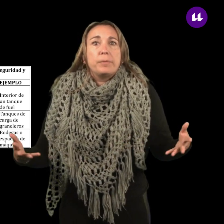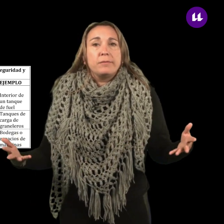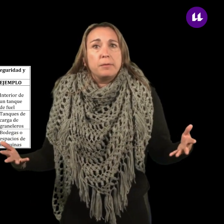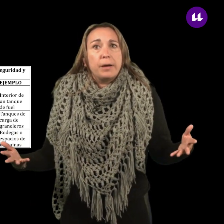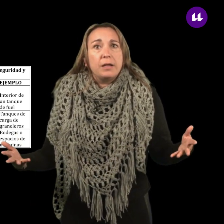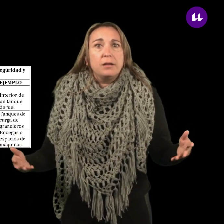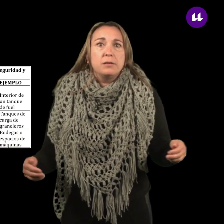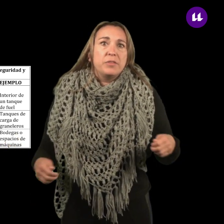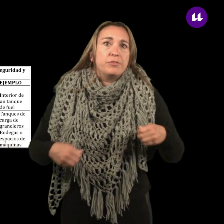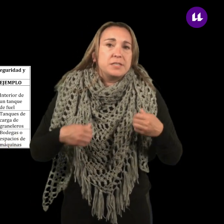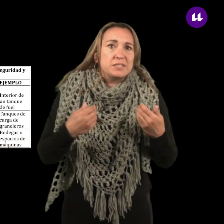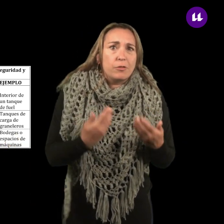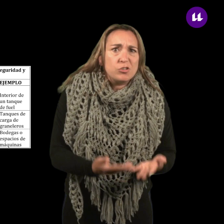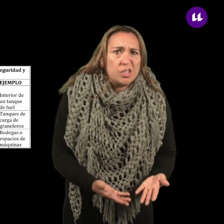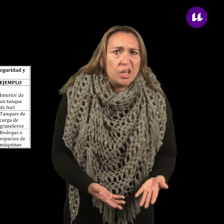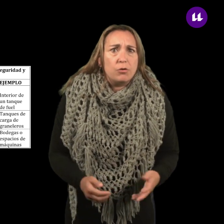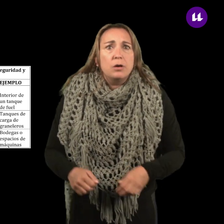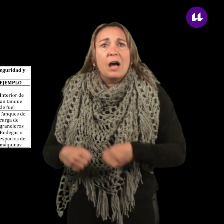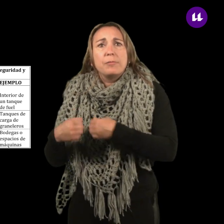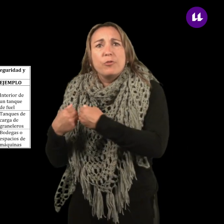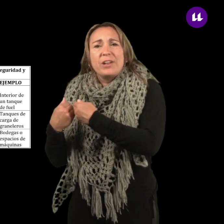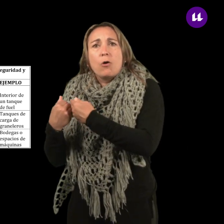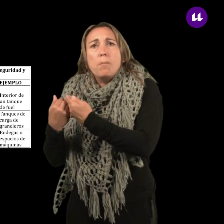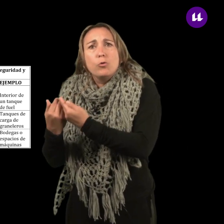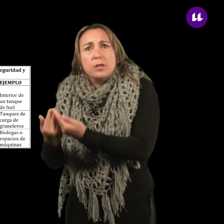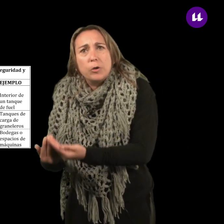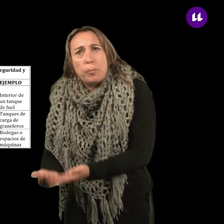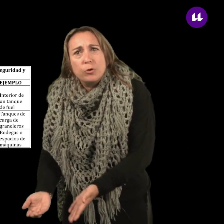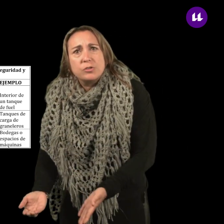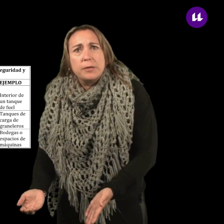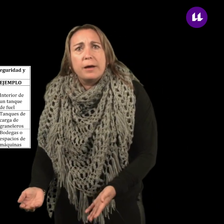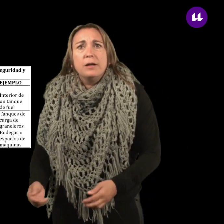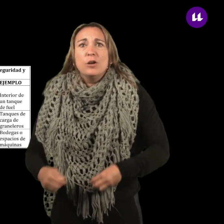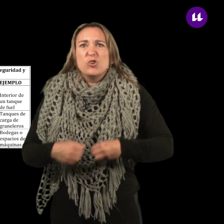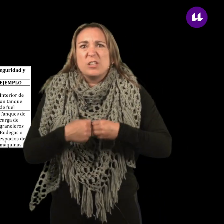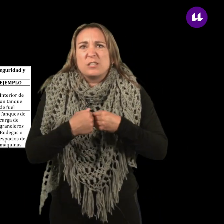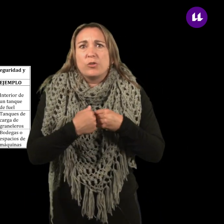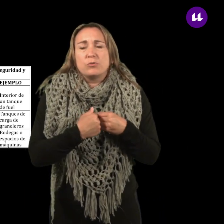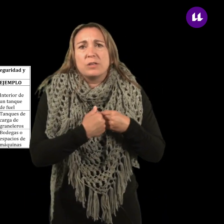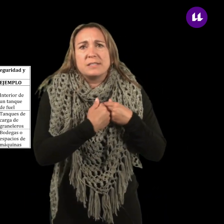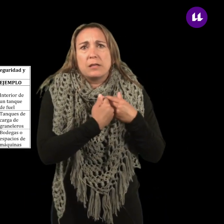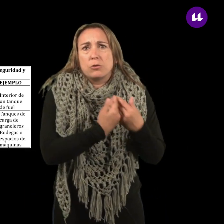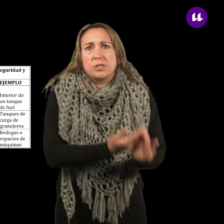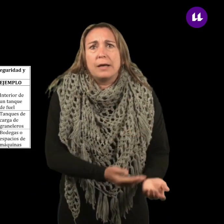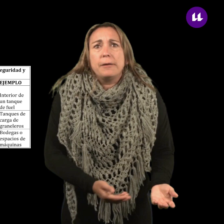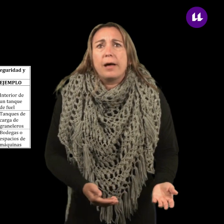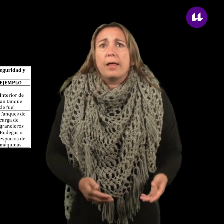principales deficiencia de oxígeno, atmósferas combustibles o explosivas, concentración de sustancias tóxicas elevadas.